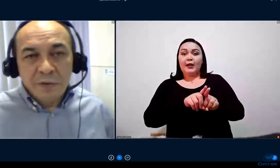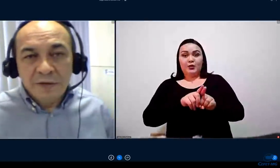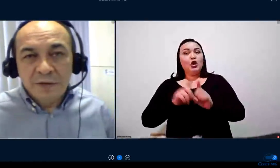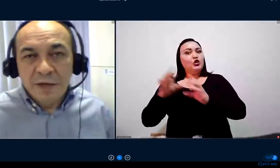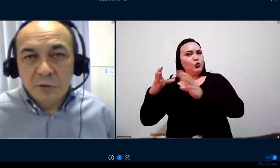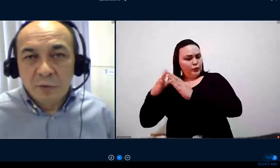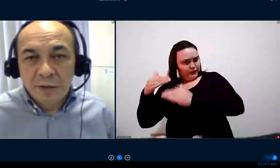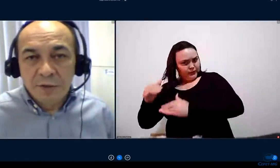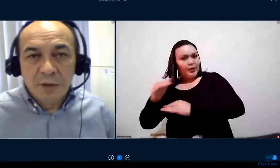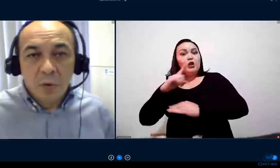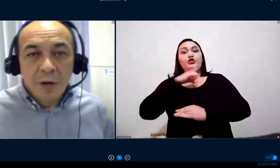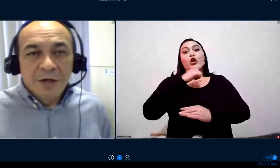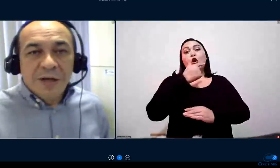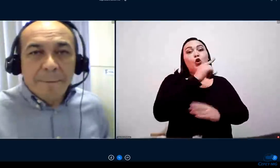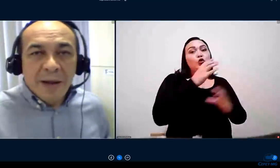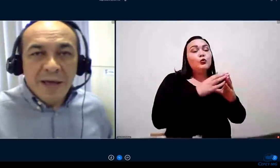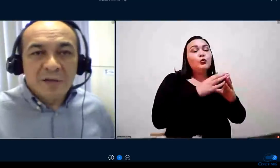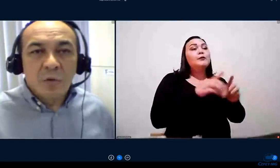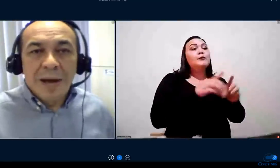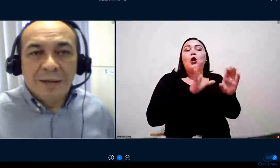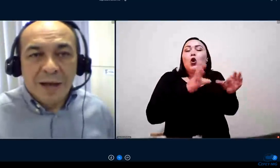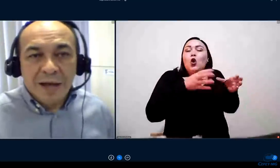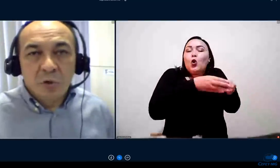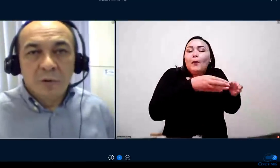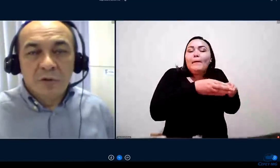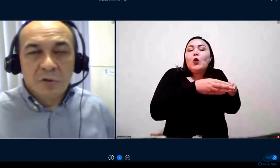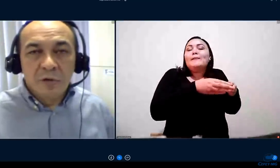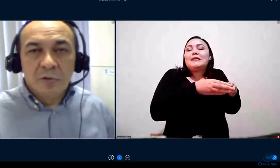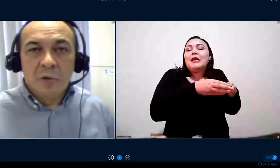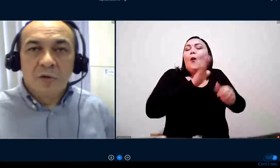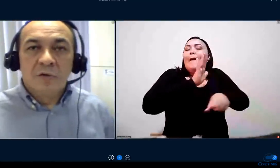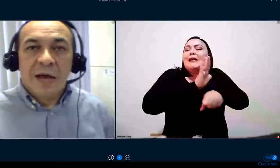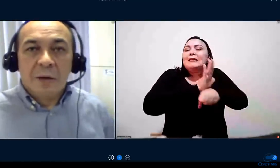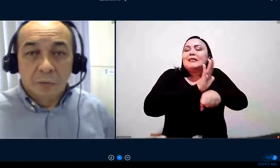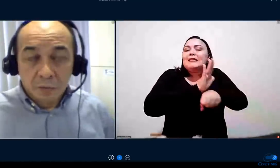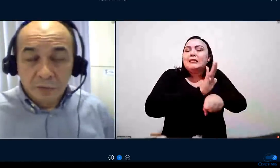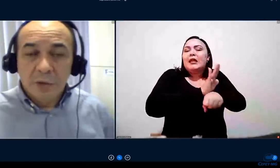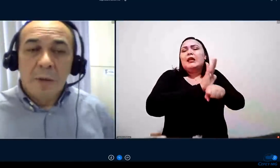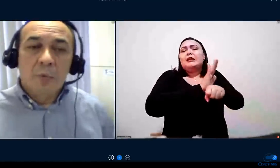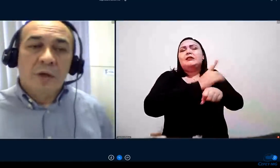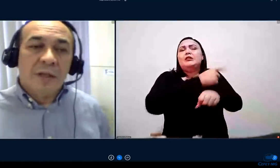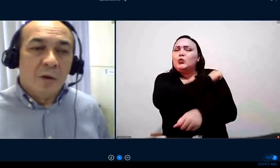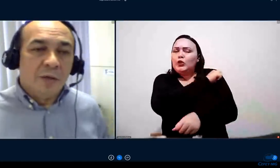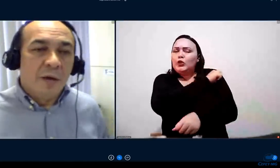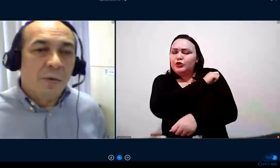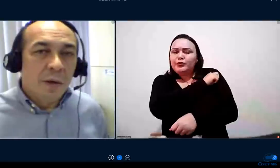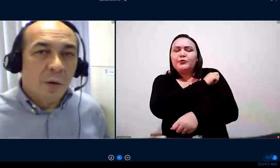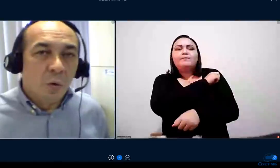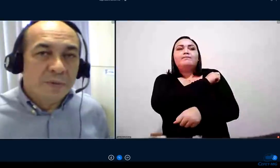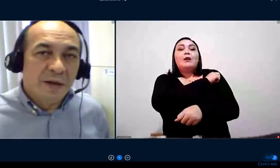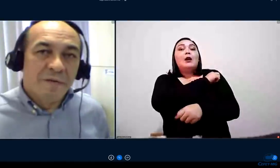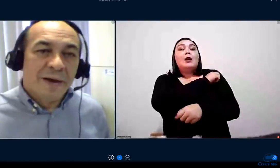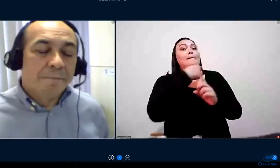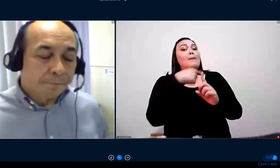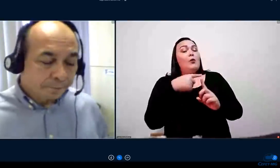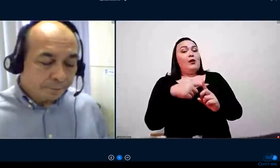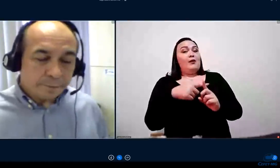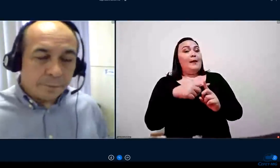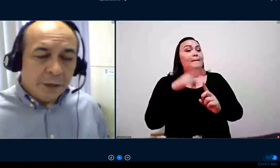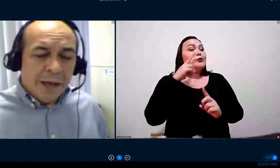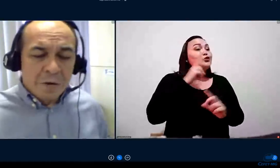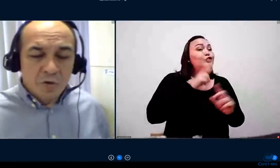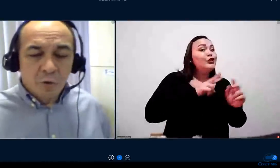comissão de assistência estudantil, já para resguardar as condições dos nossos alunos, porque daí eu tenho que observar